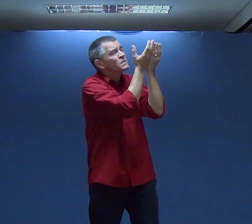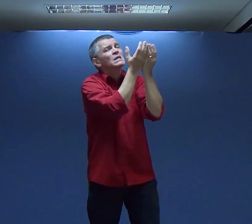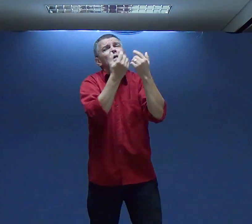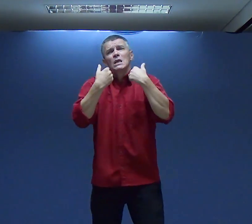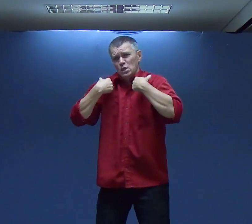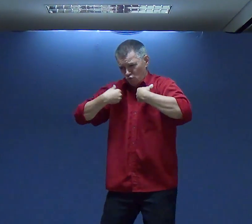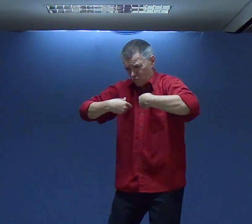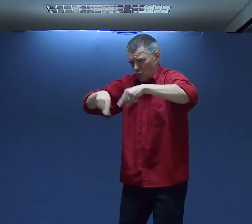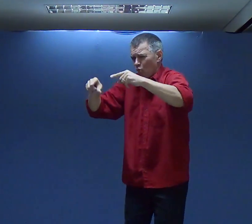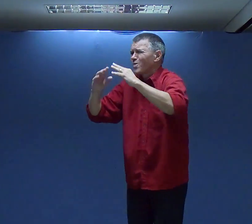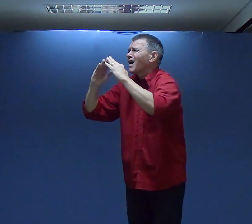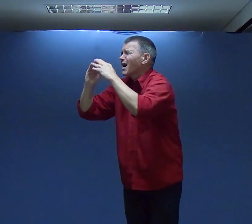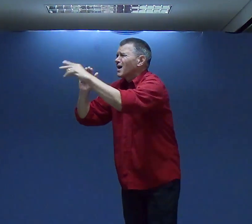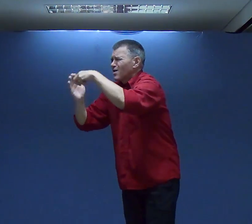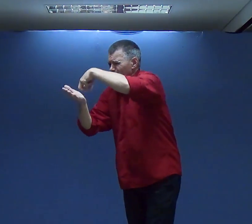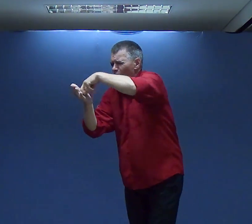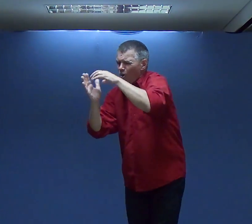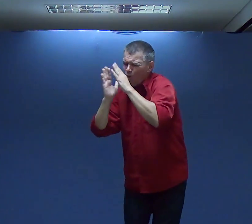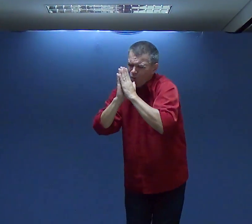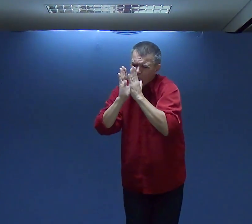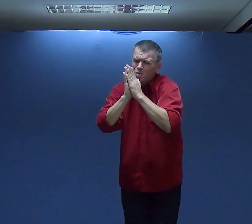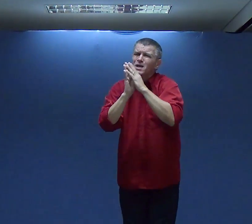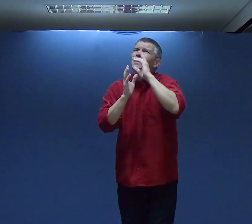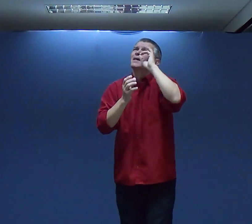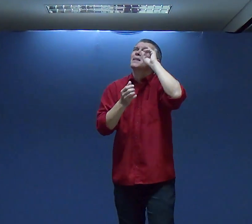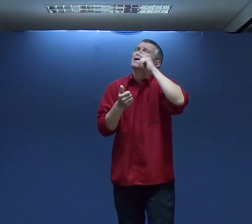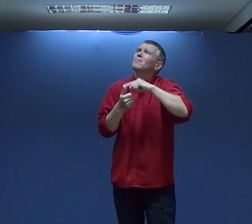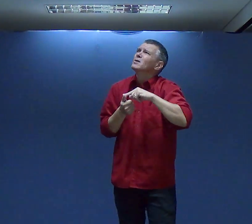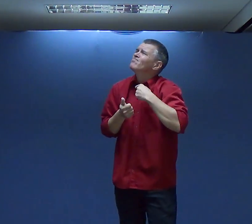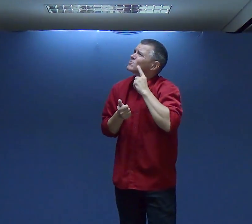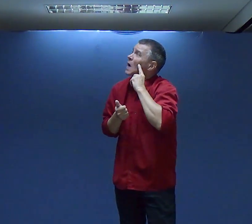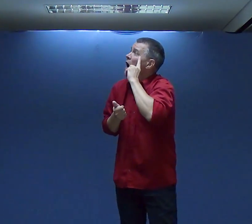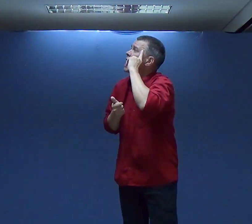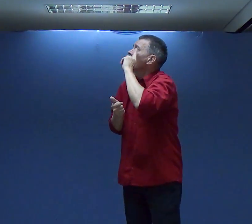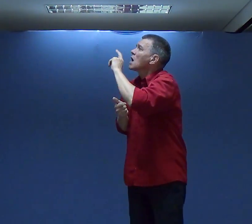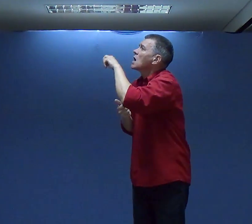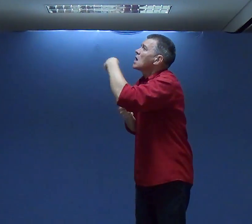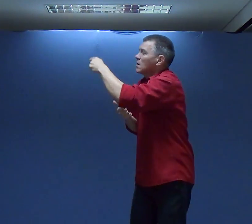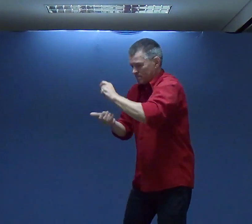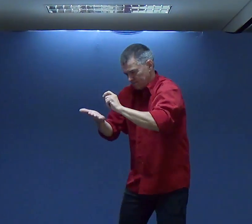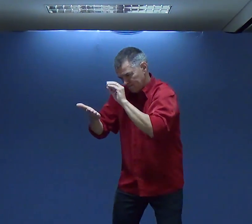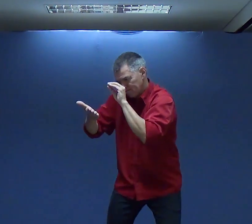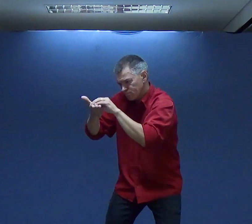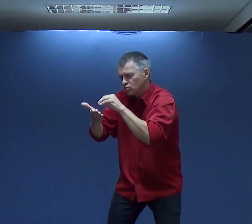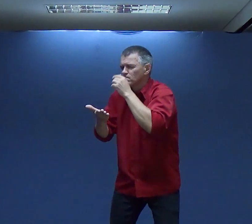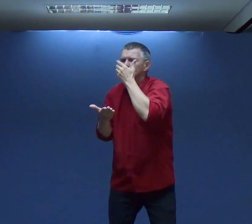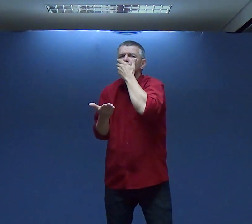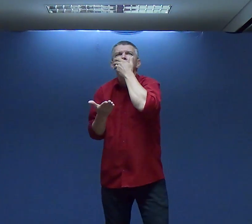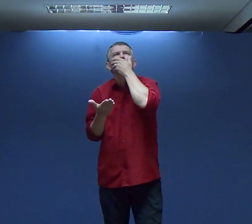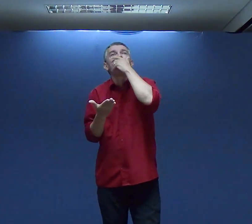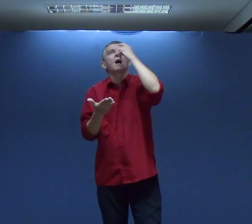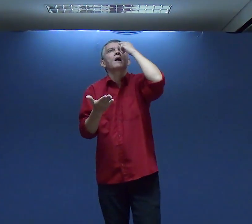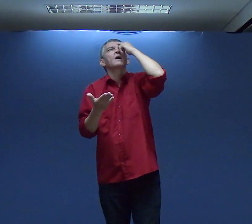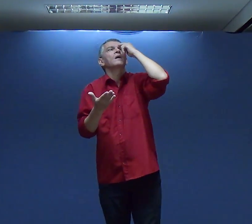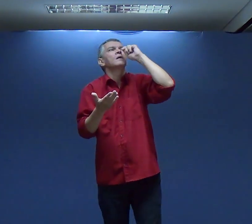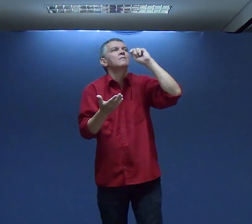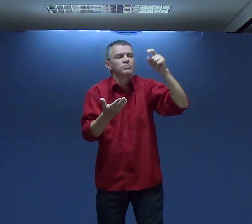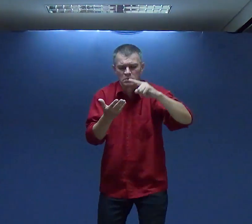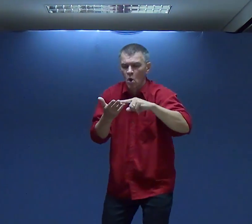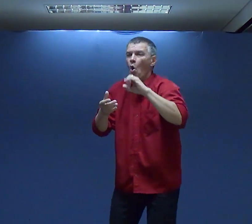Ora E Libera Perdão Ora E Deus Te